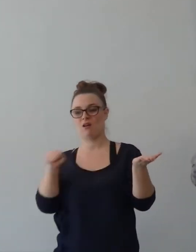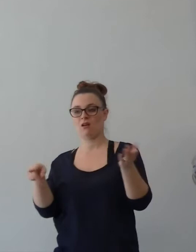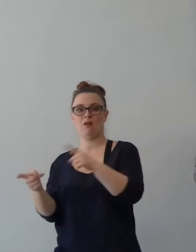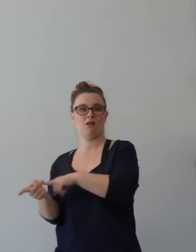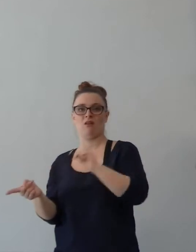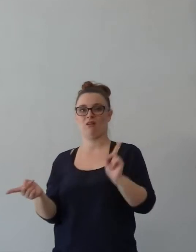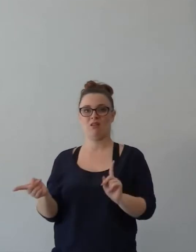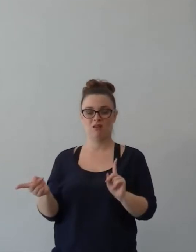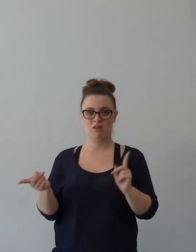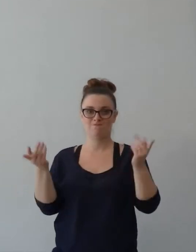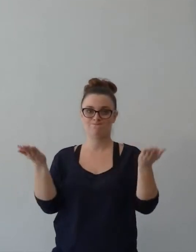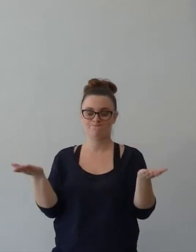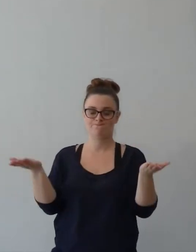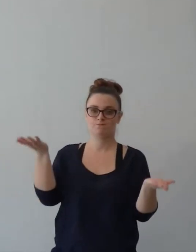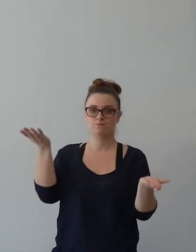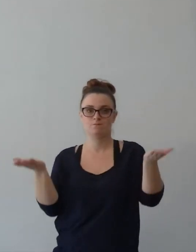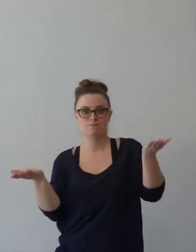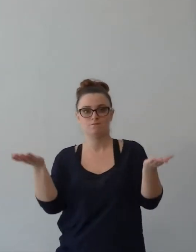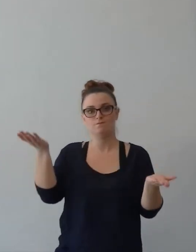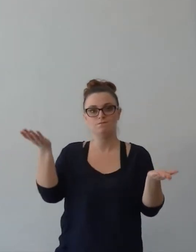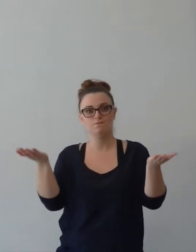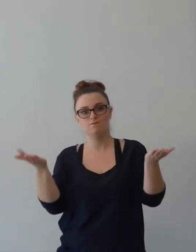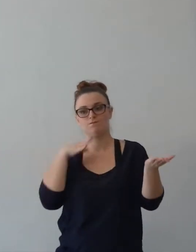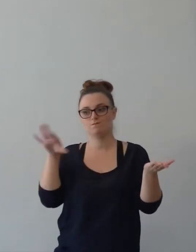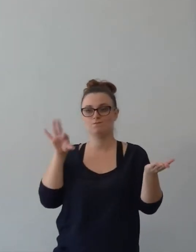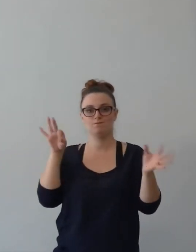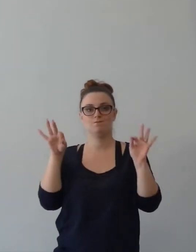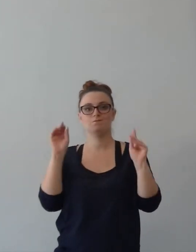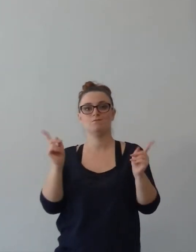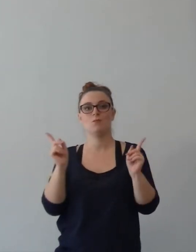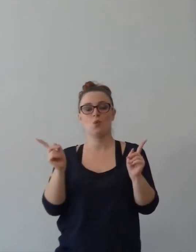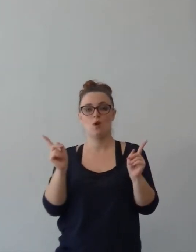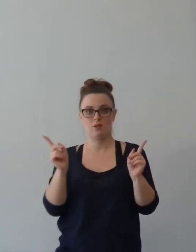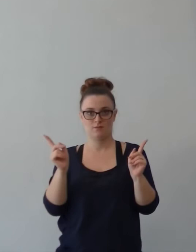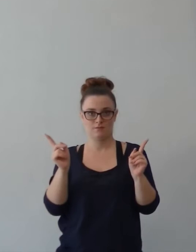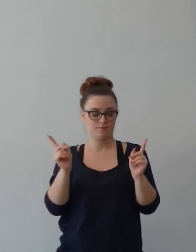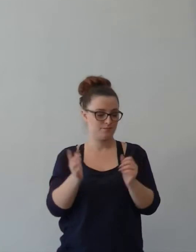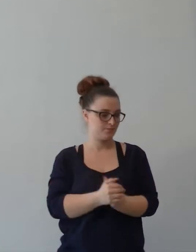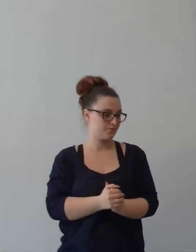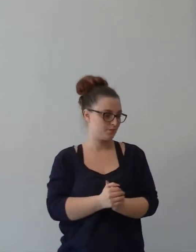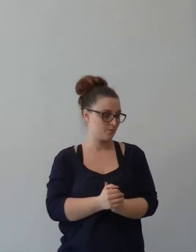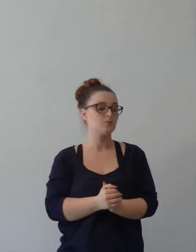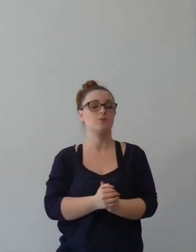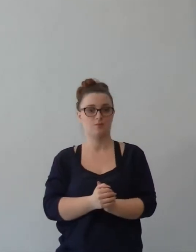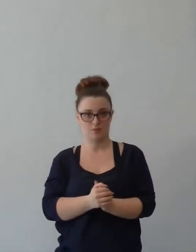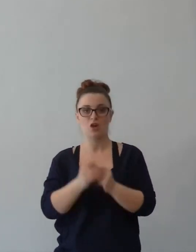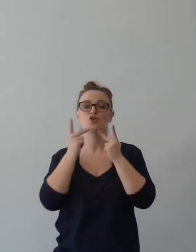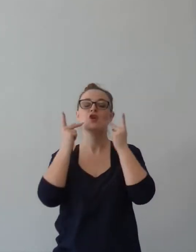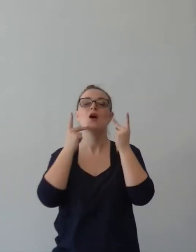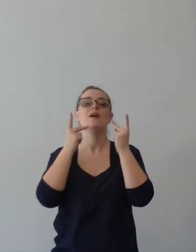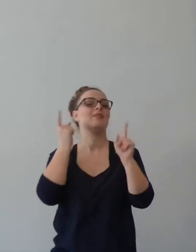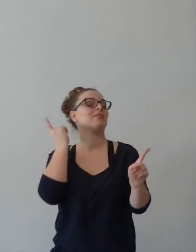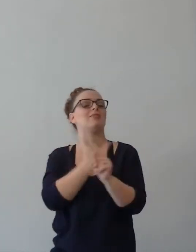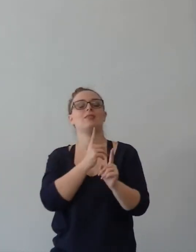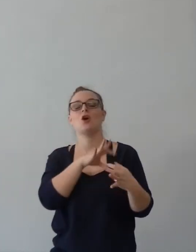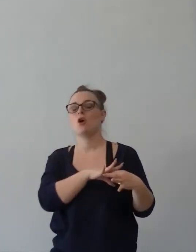la tua gioia in Cristo. Perché anche se non sei felice, la tua gioia deve essere in Cristo. Sapete, io sono